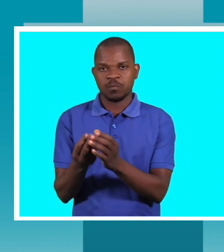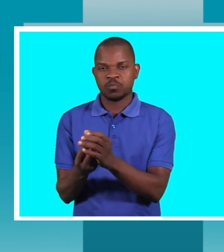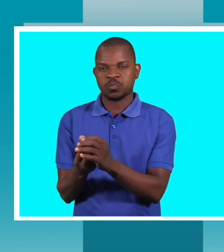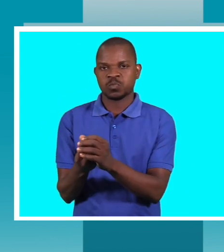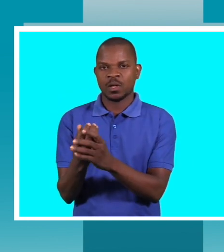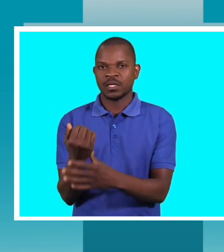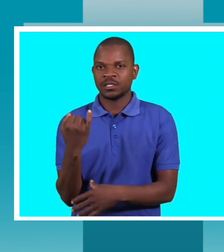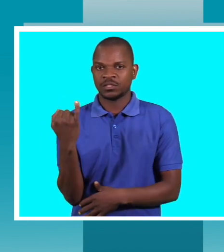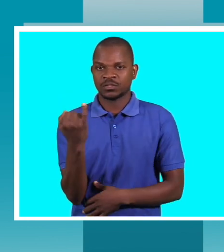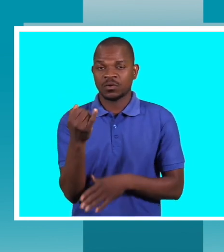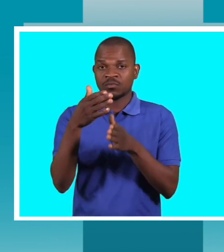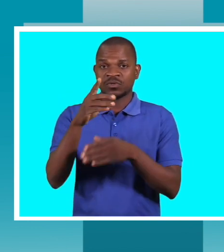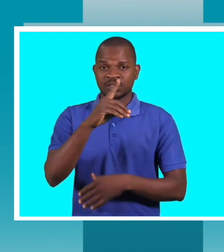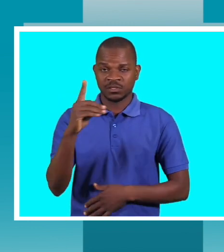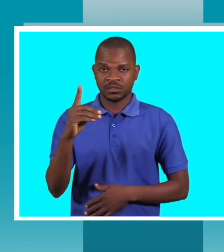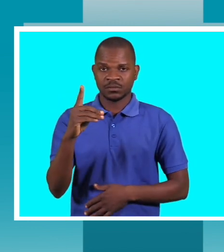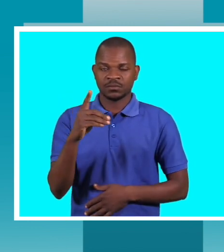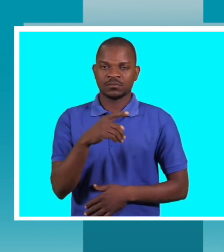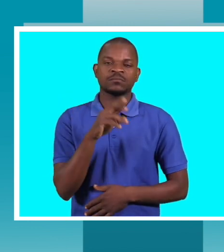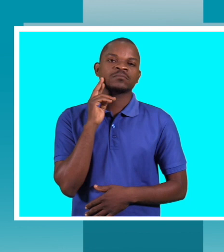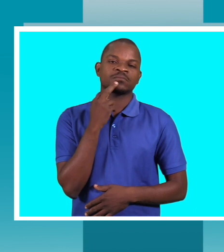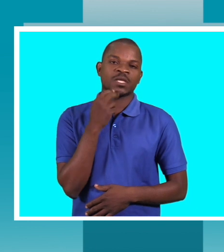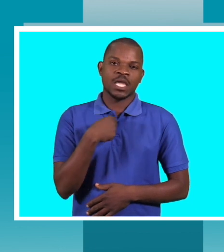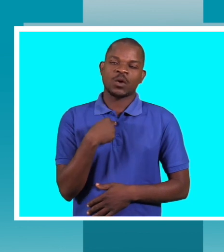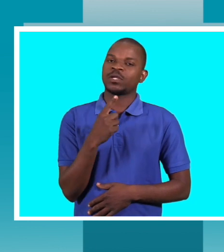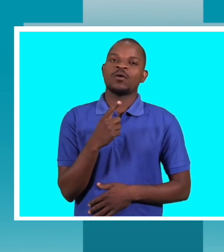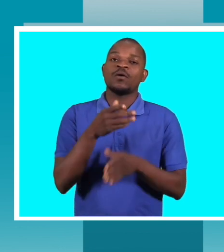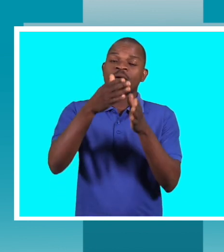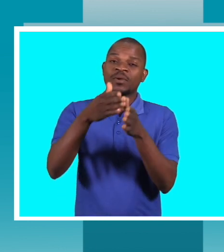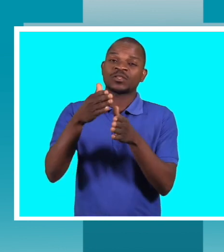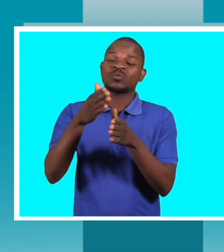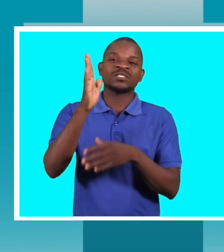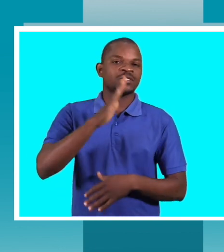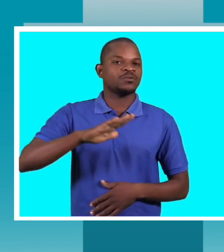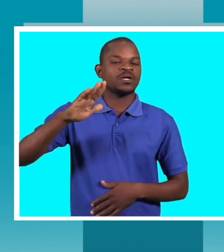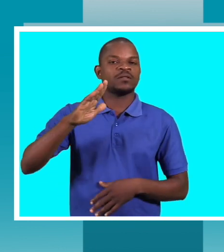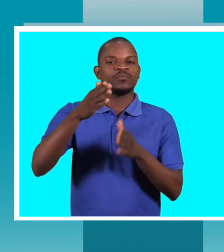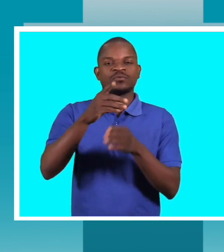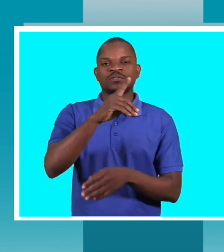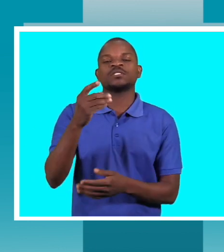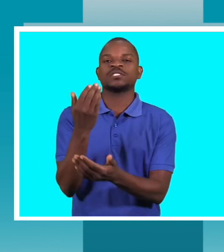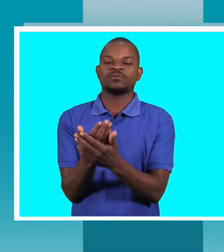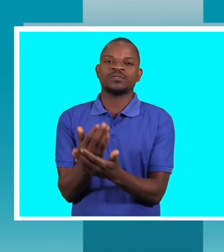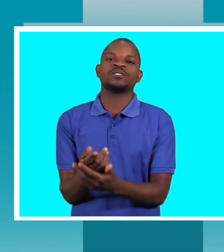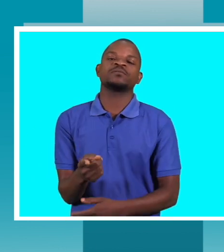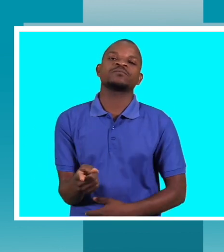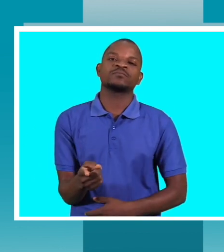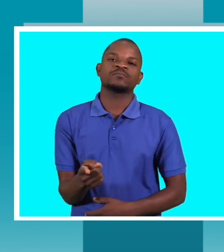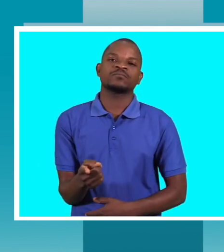da pessoa com deficiência? As pessoas com deficiência estão a pedir ao nível nacional não estarmos junto